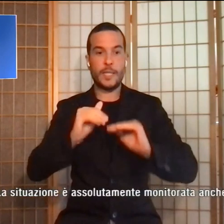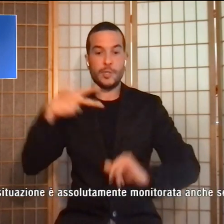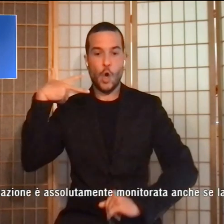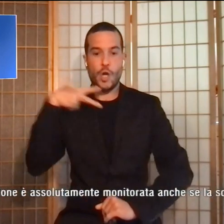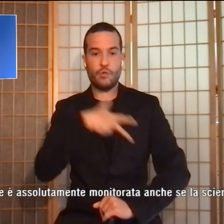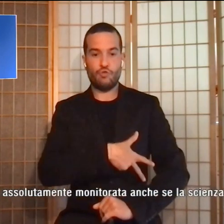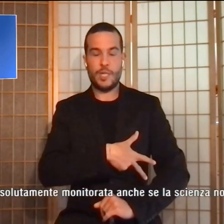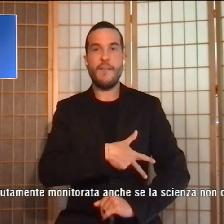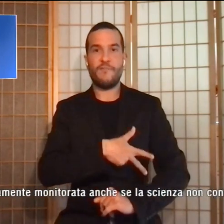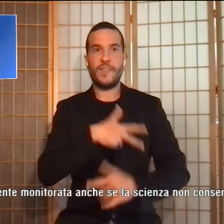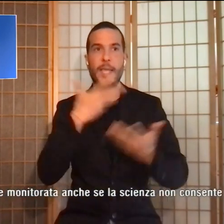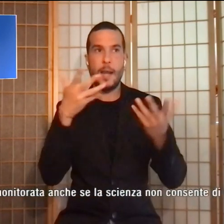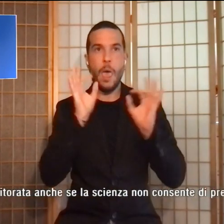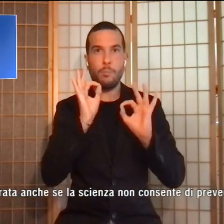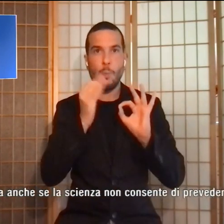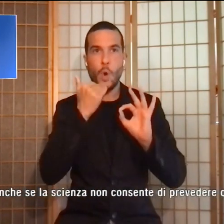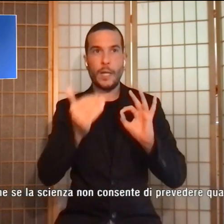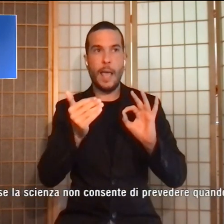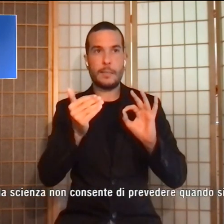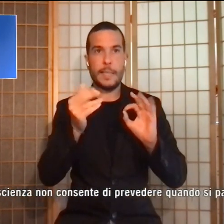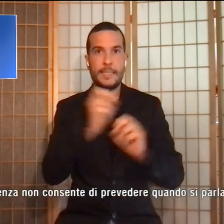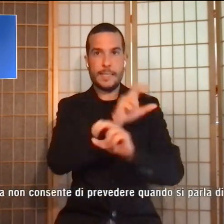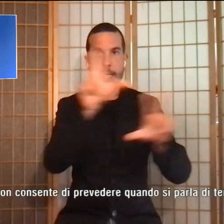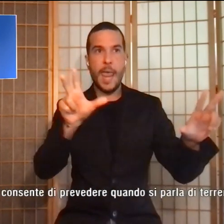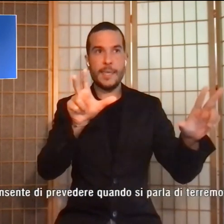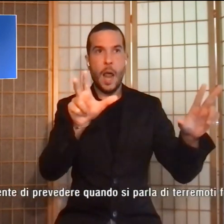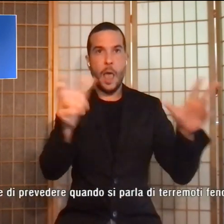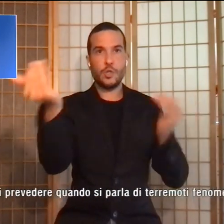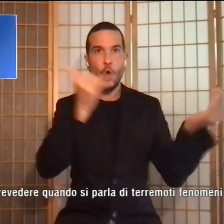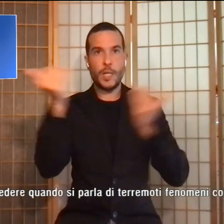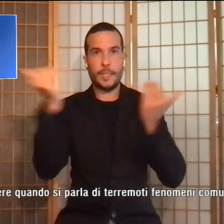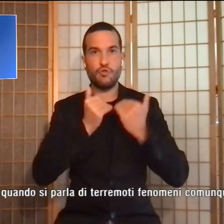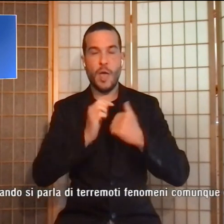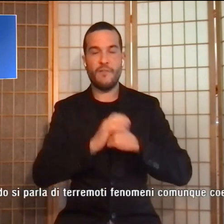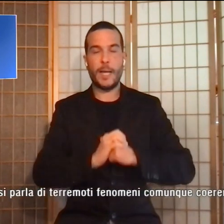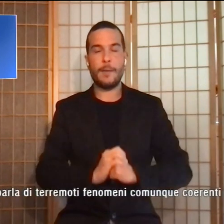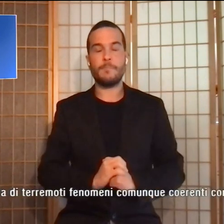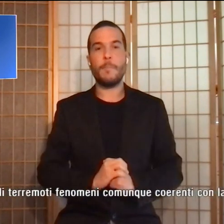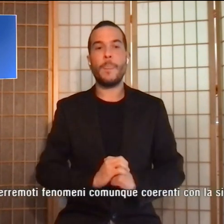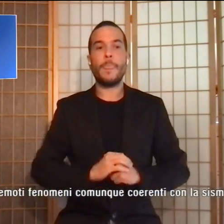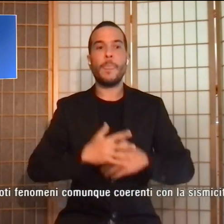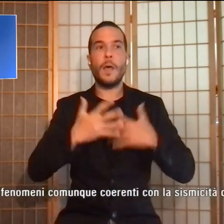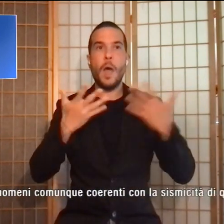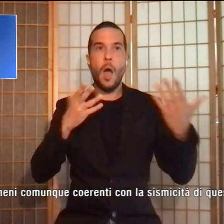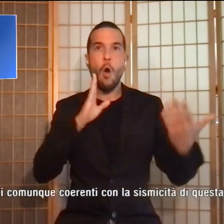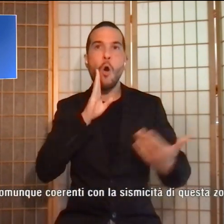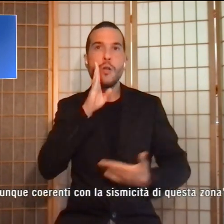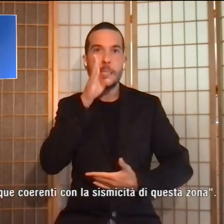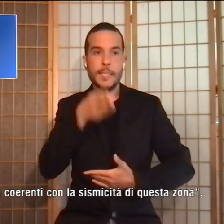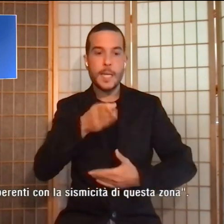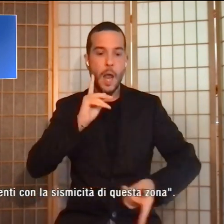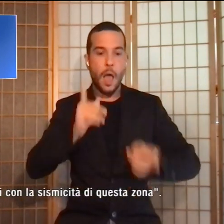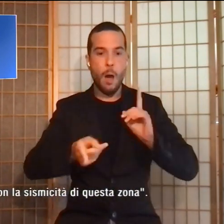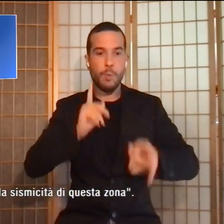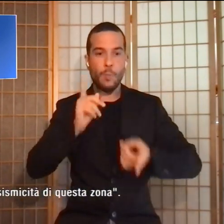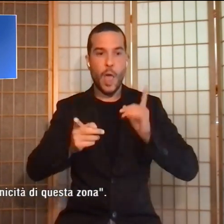ricevere tutte le segnalazioni del caso. Invita la popolazione a contattare